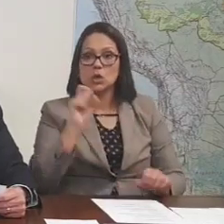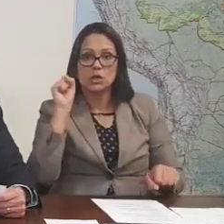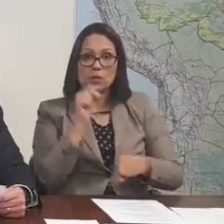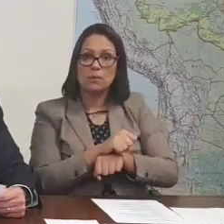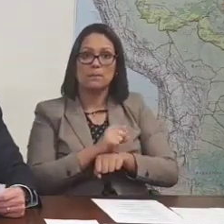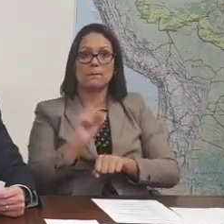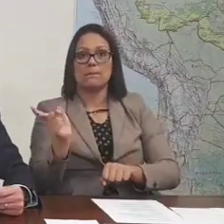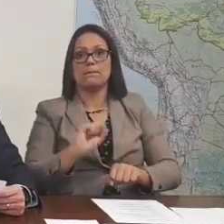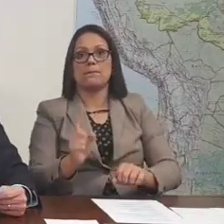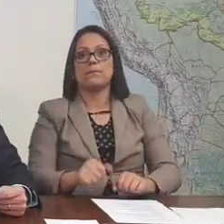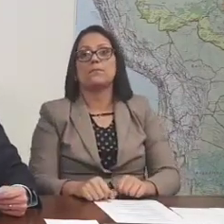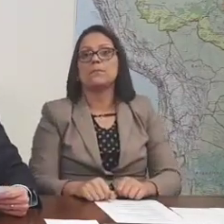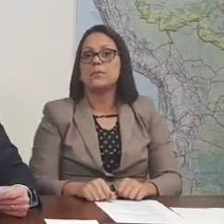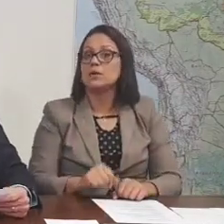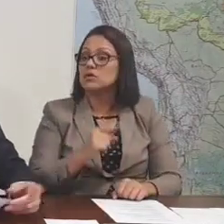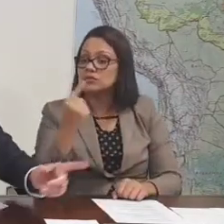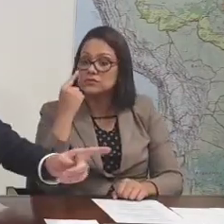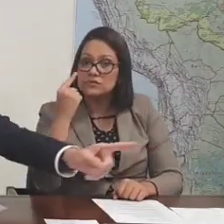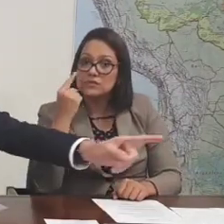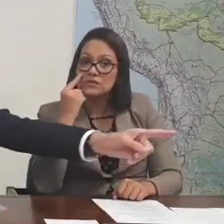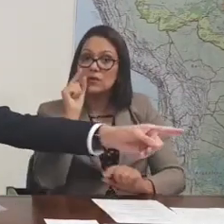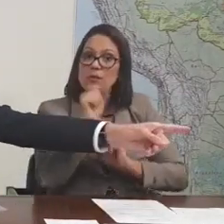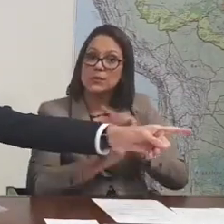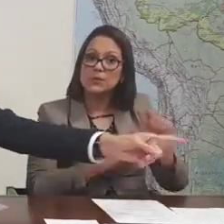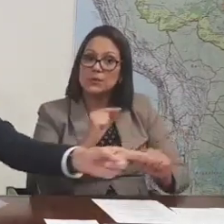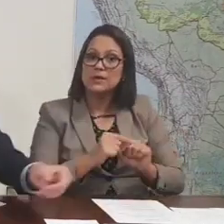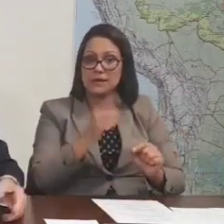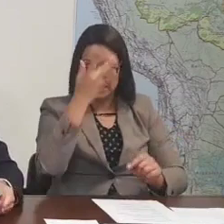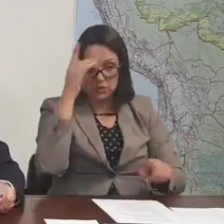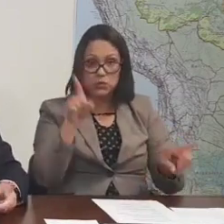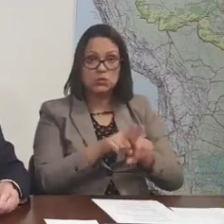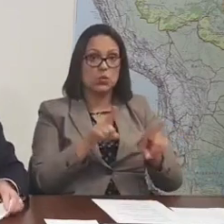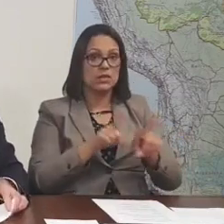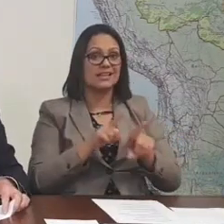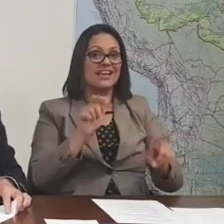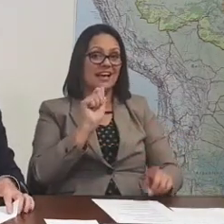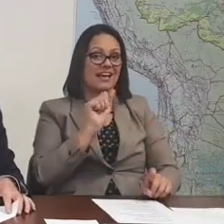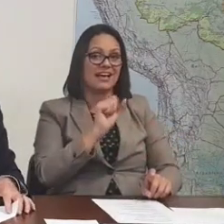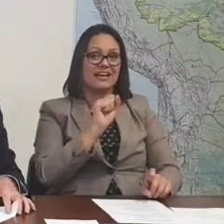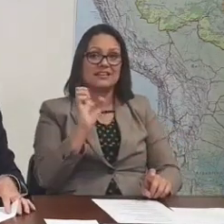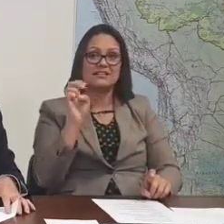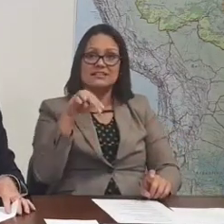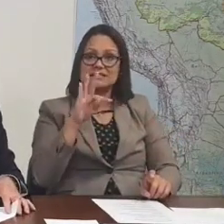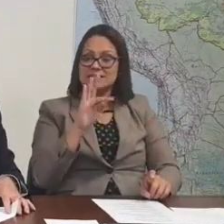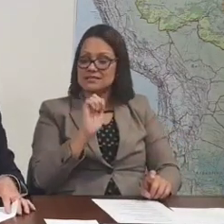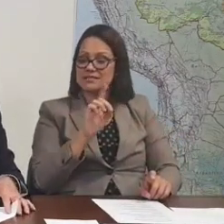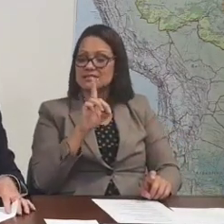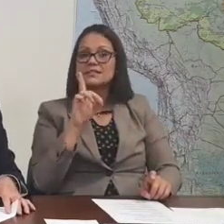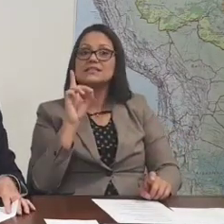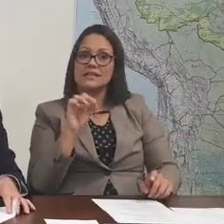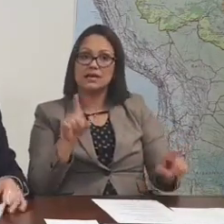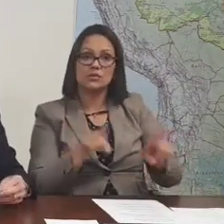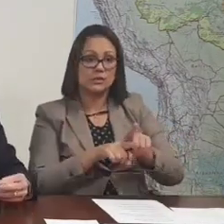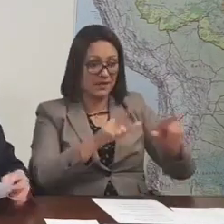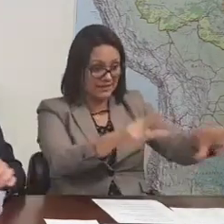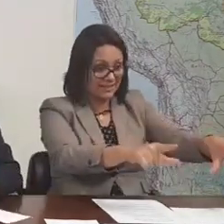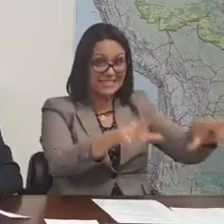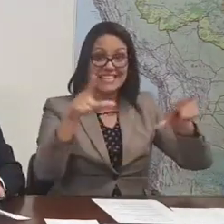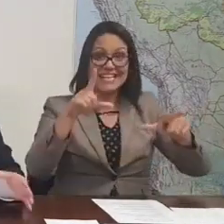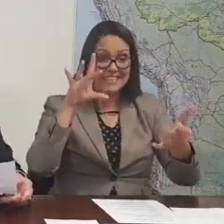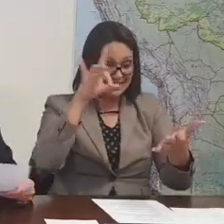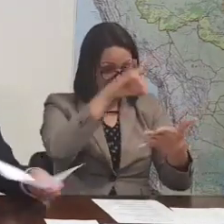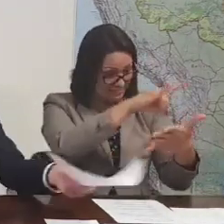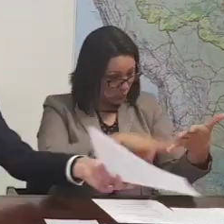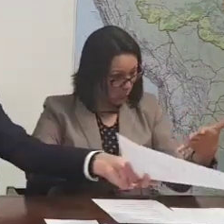vamos dar para aquele assentado que recebe o seu título definitivo, também um crédito para